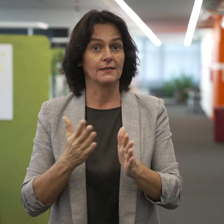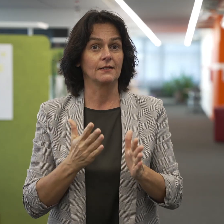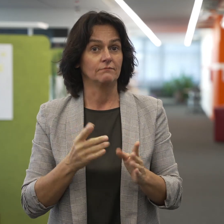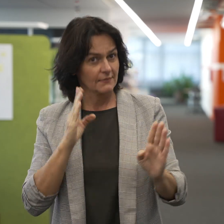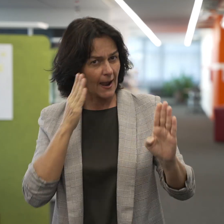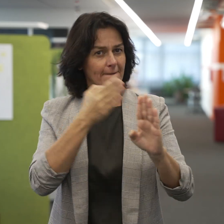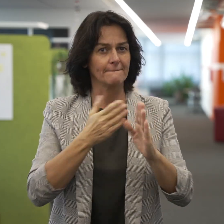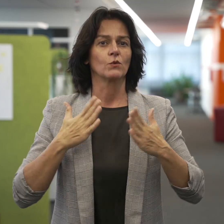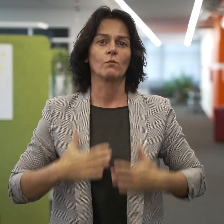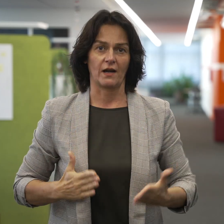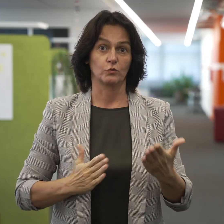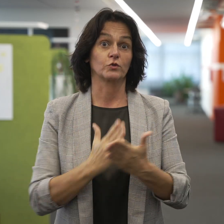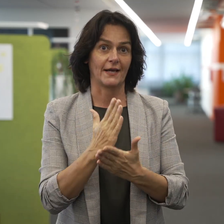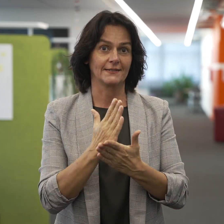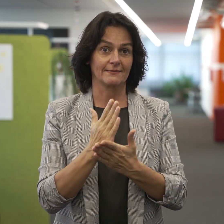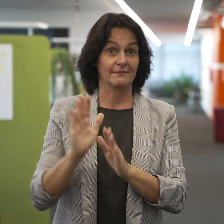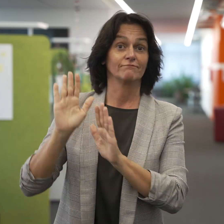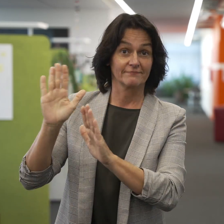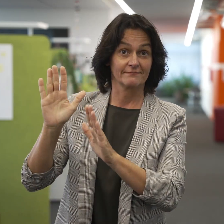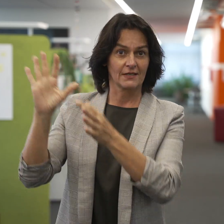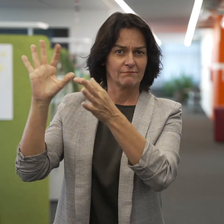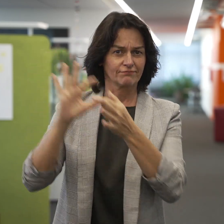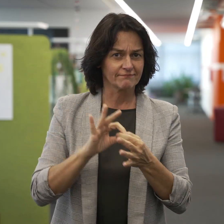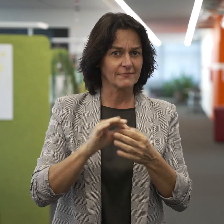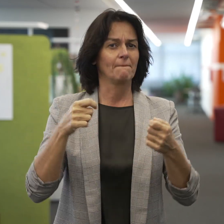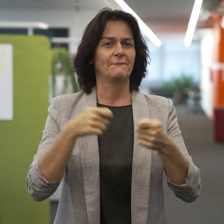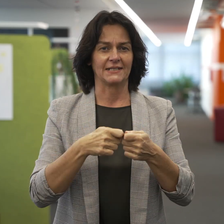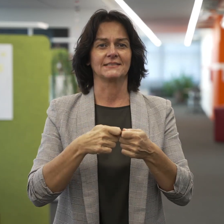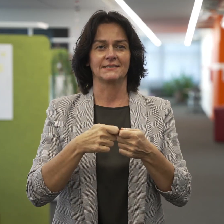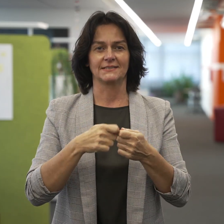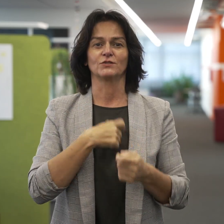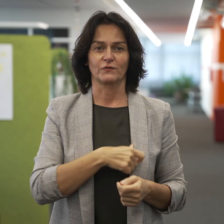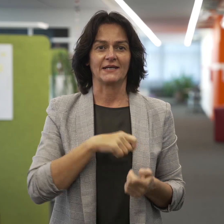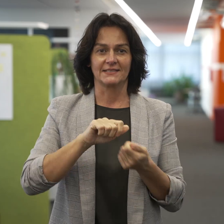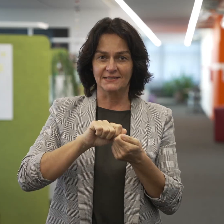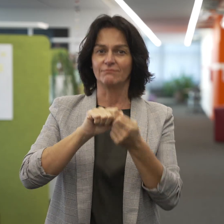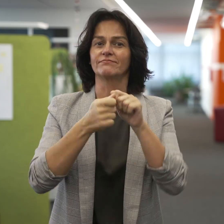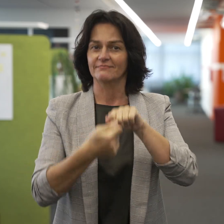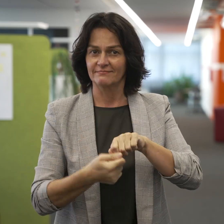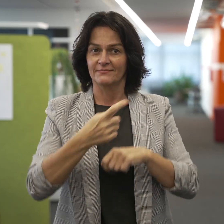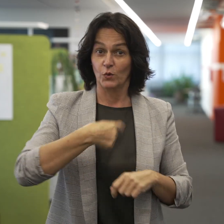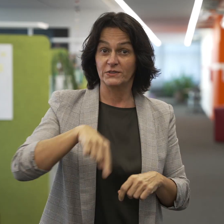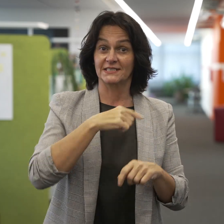Das Recht auf eigene Sprache ist ein Menschenrecht. Was ist das Recht auf Sprache?